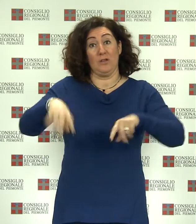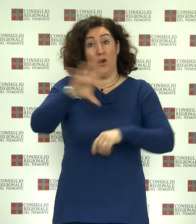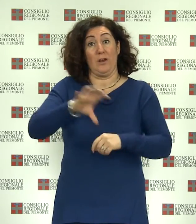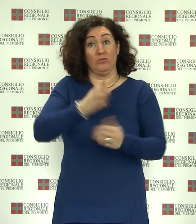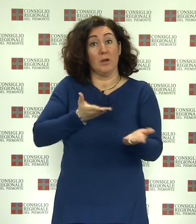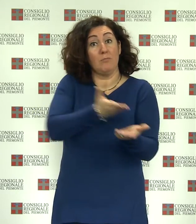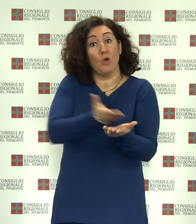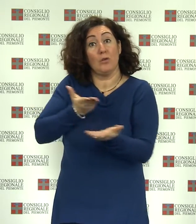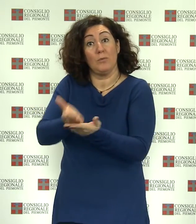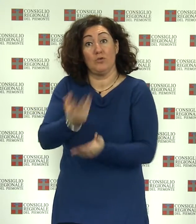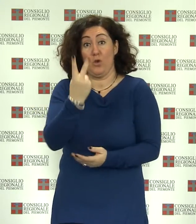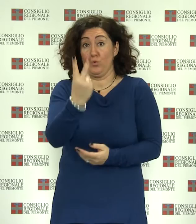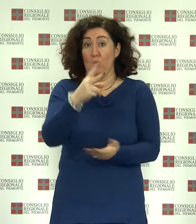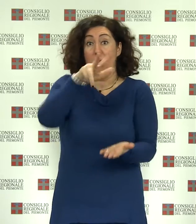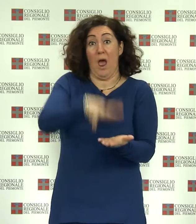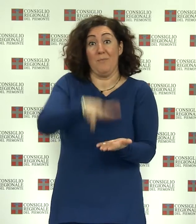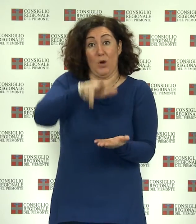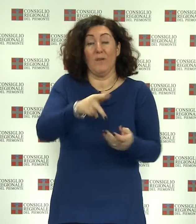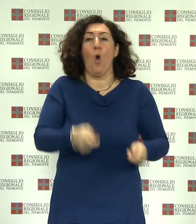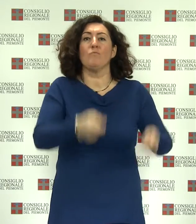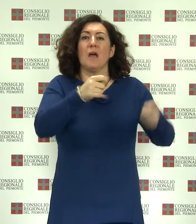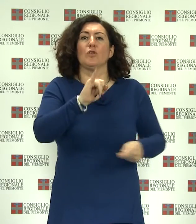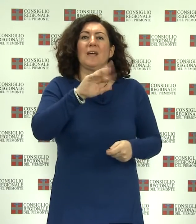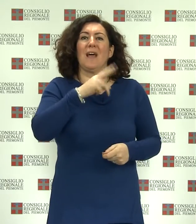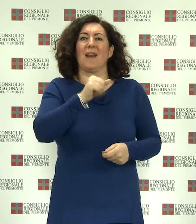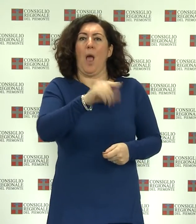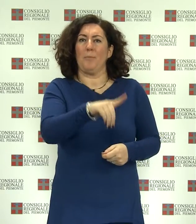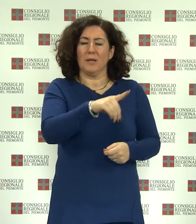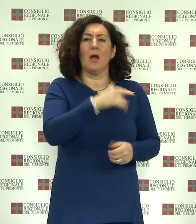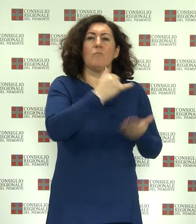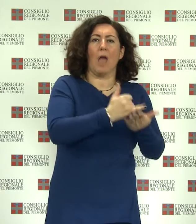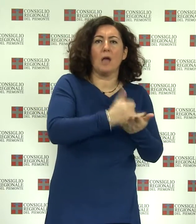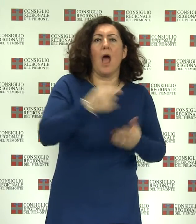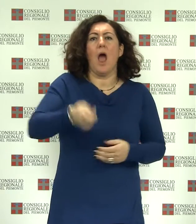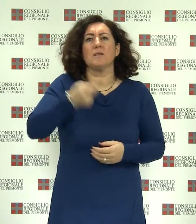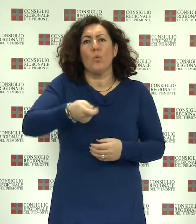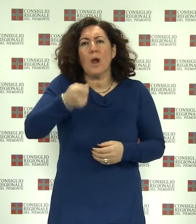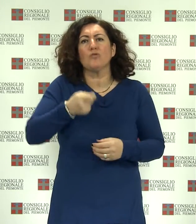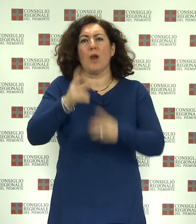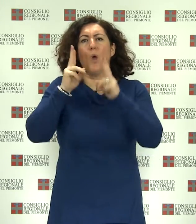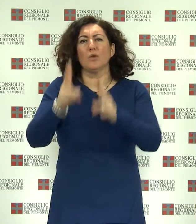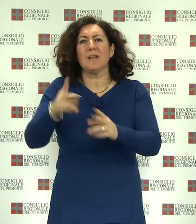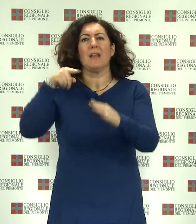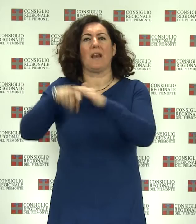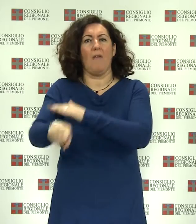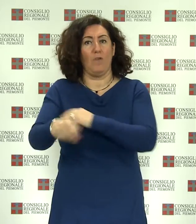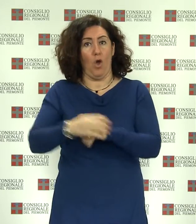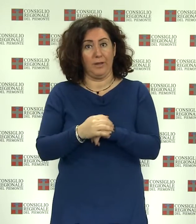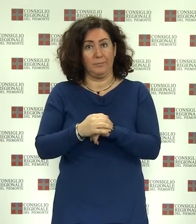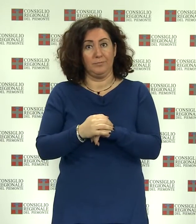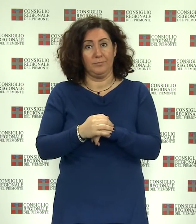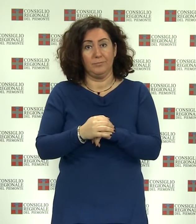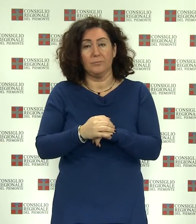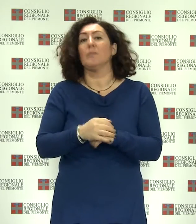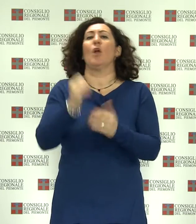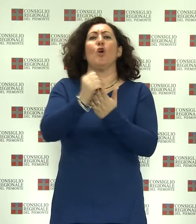mozioni per l'aumento dell'Irap a banche, assicurazione, autostrade e trafori Respinto un documento per il mantenimento delle